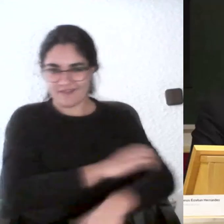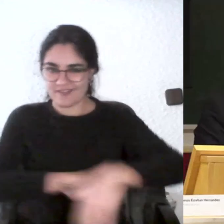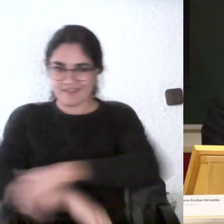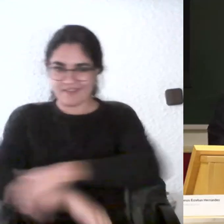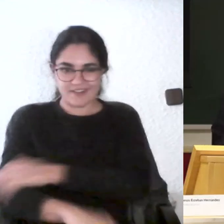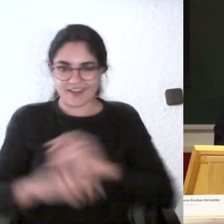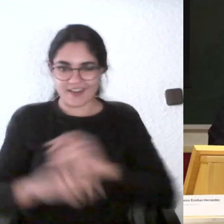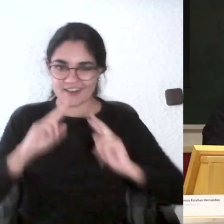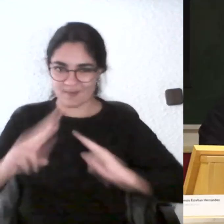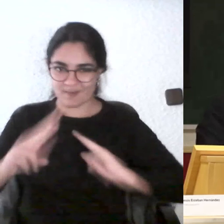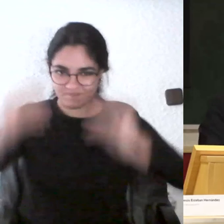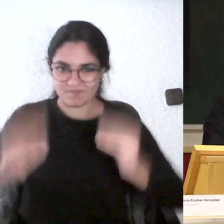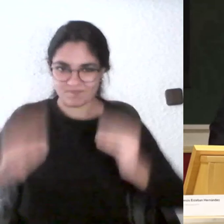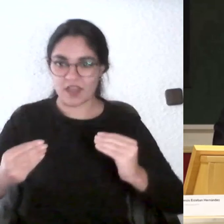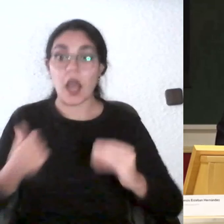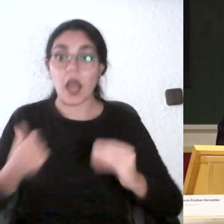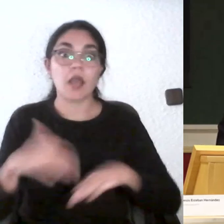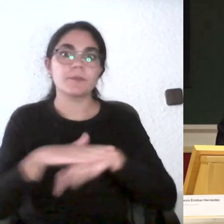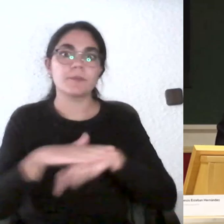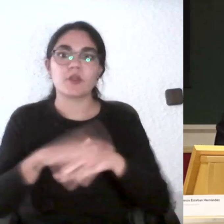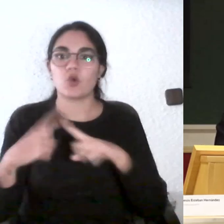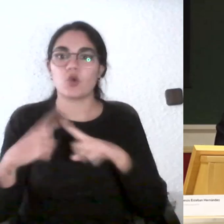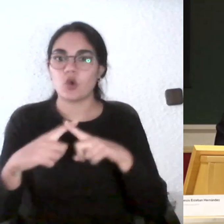ay sí perdón que no no